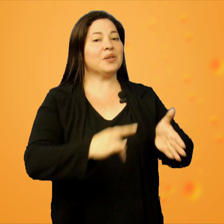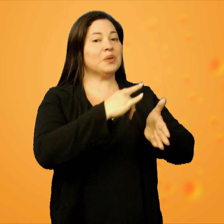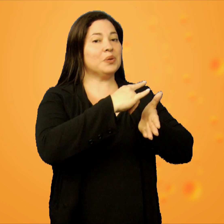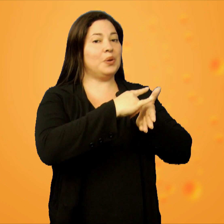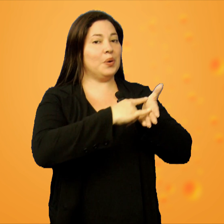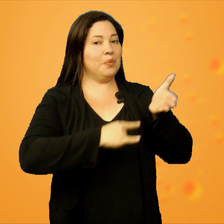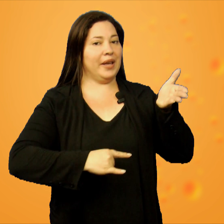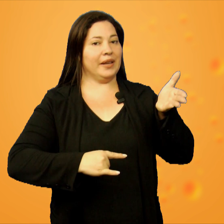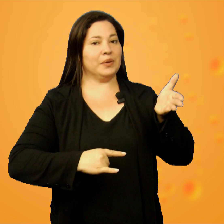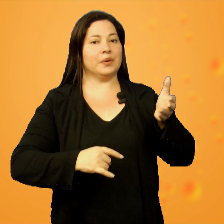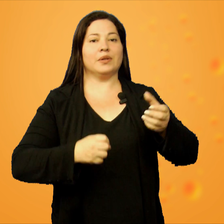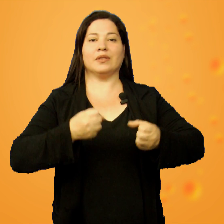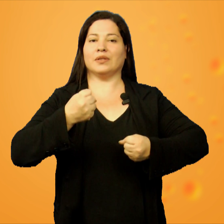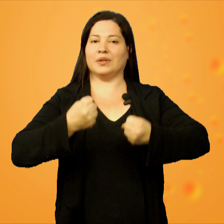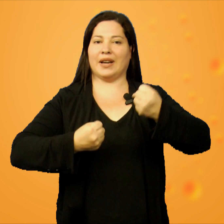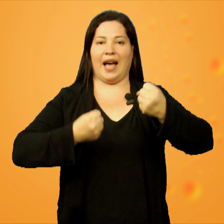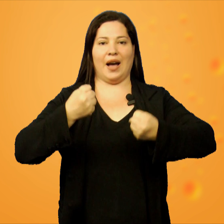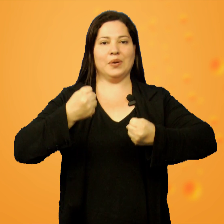Documento do carro.